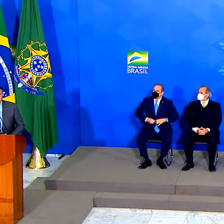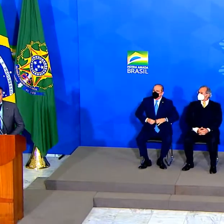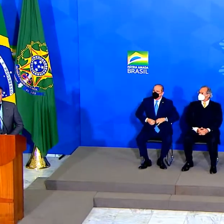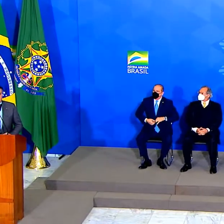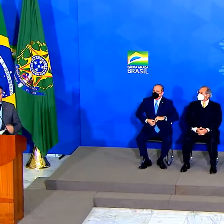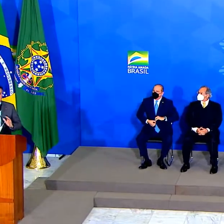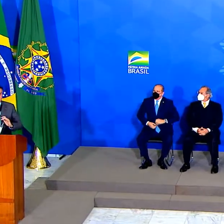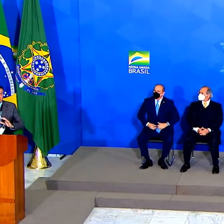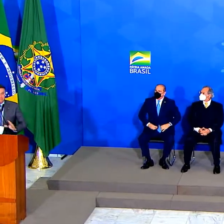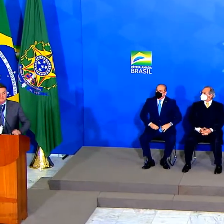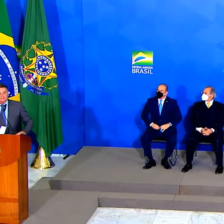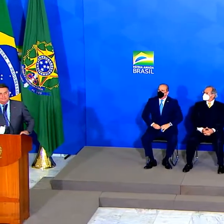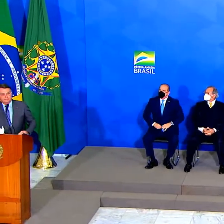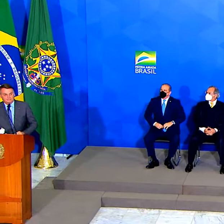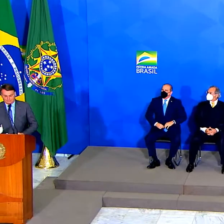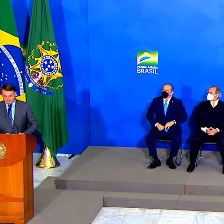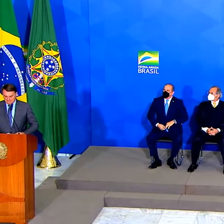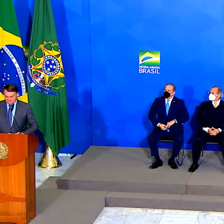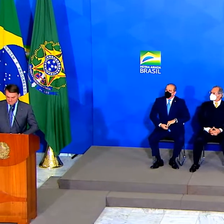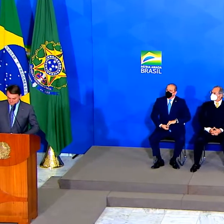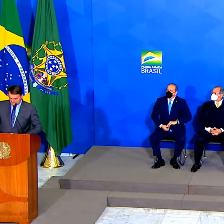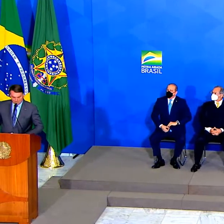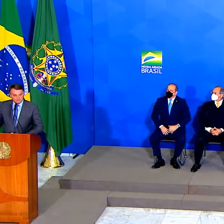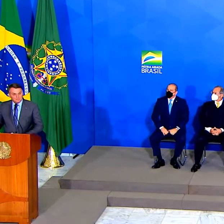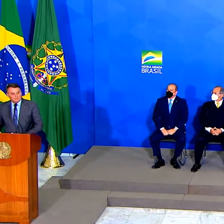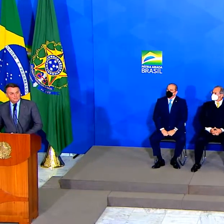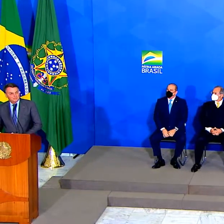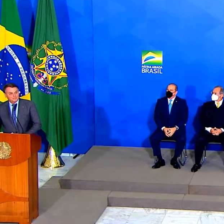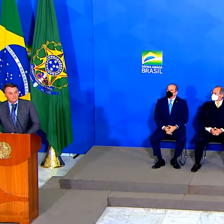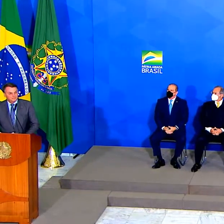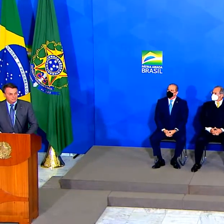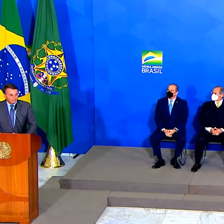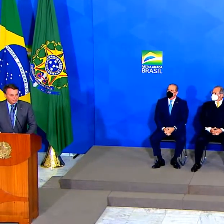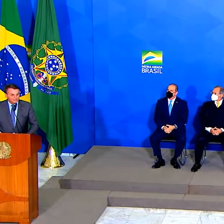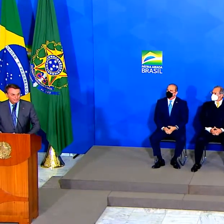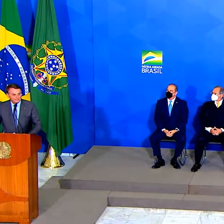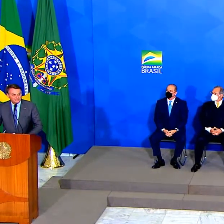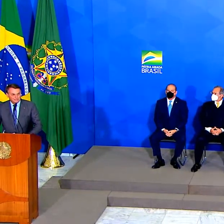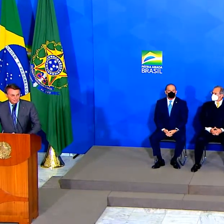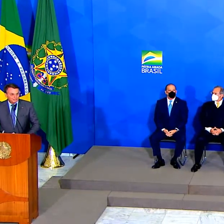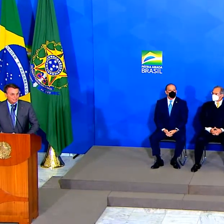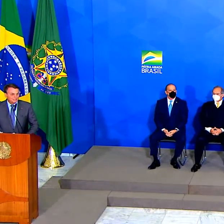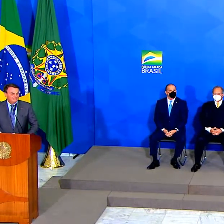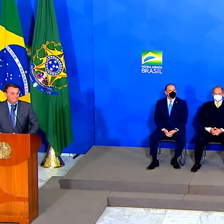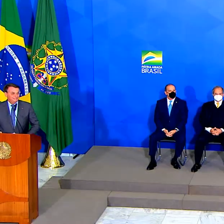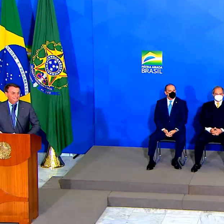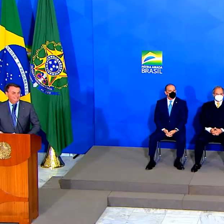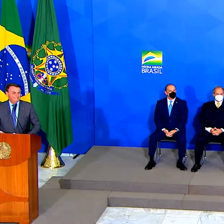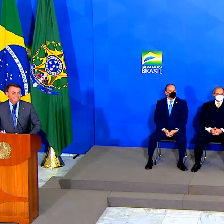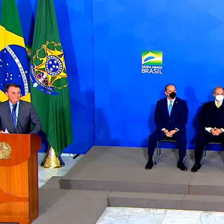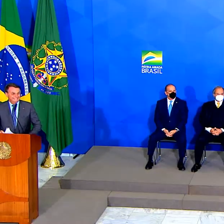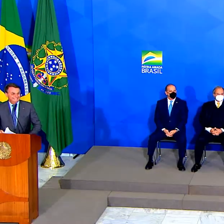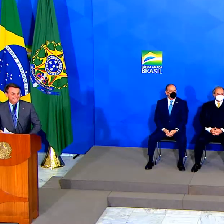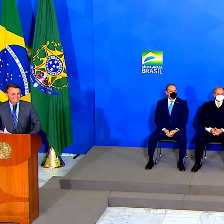Ricardo Barros, Jorginho, agora é com vocês.